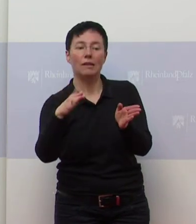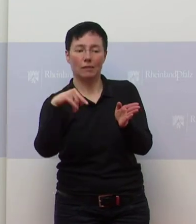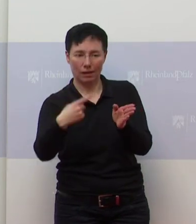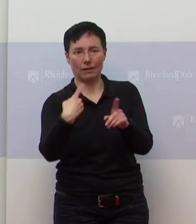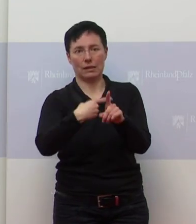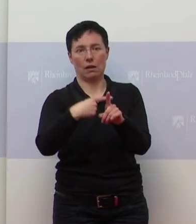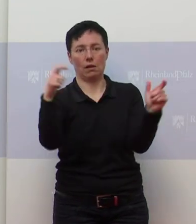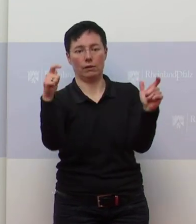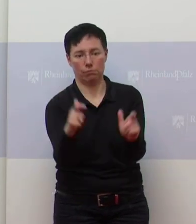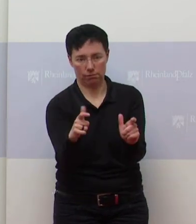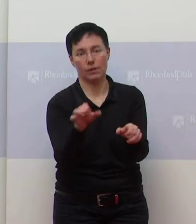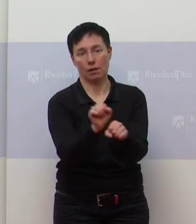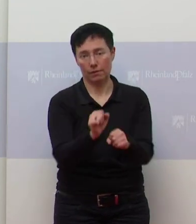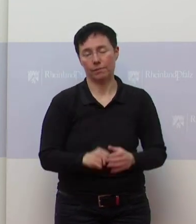bekommt.